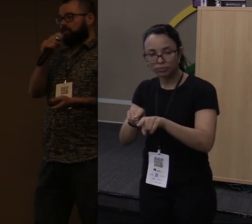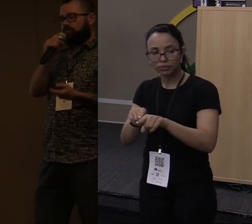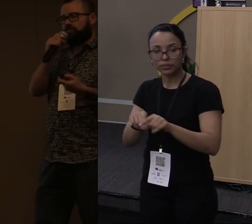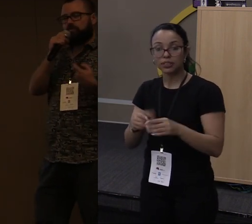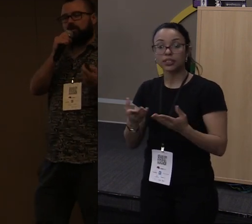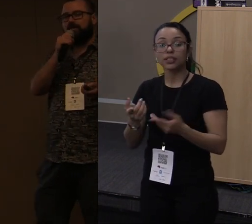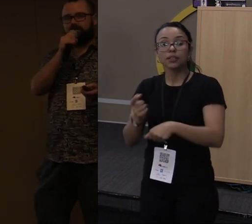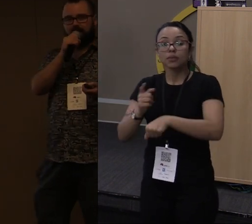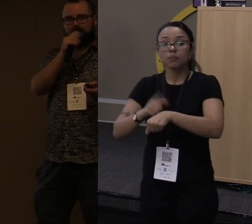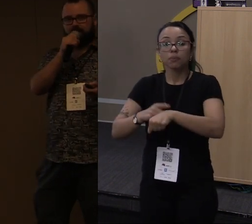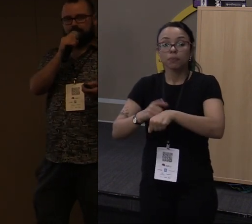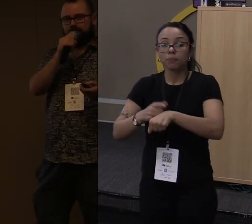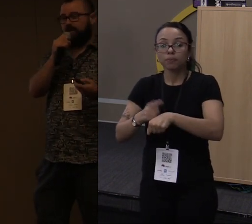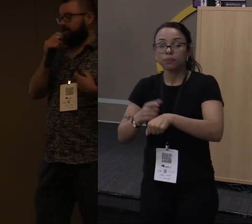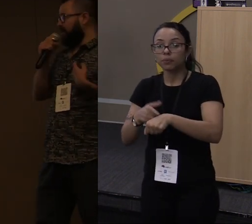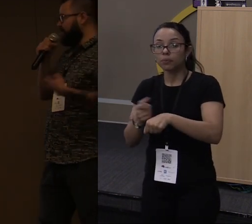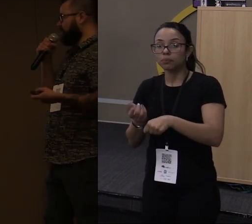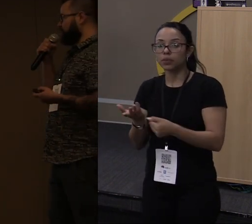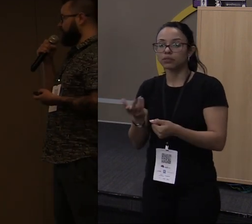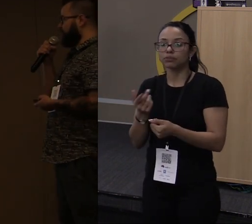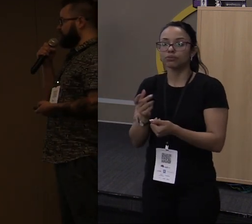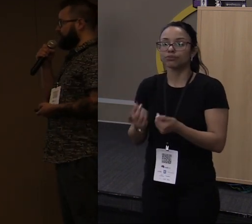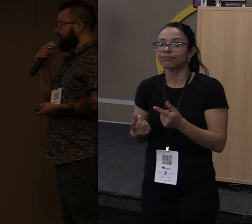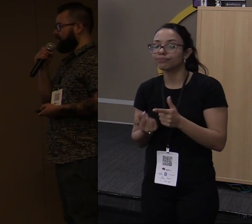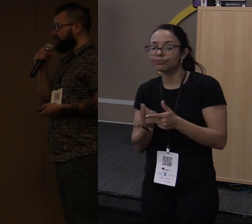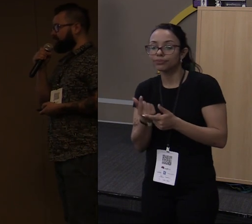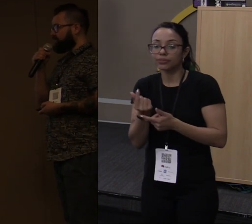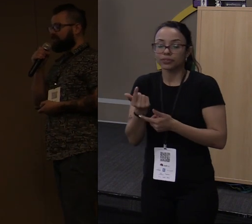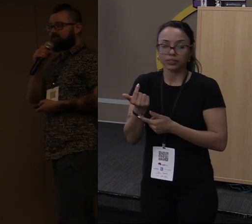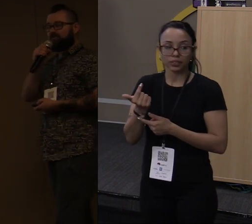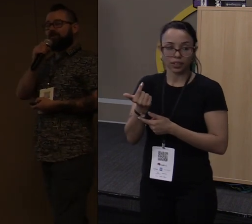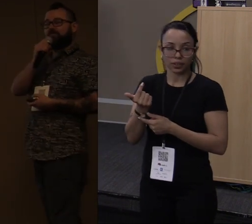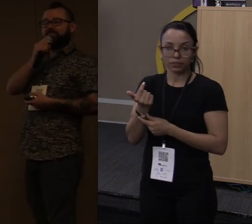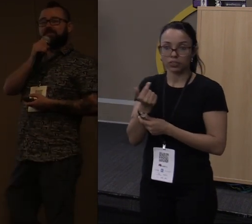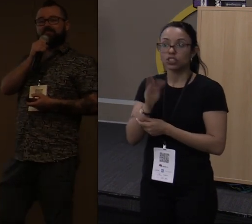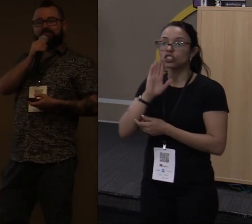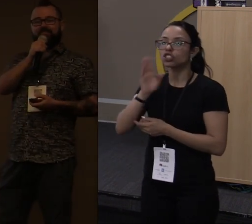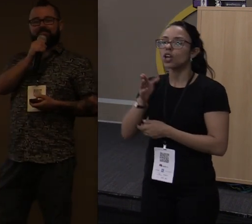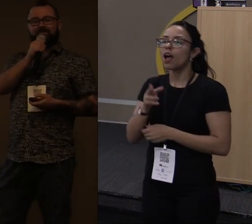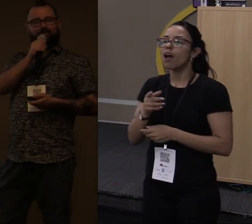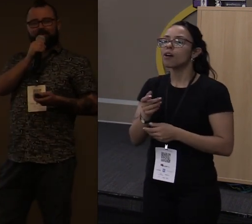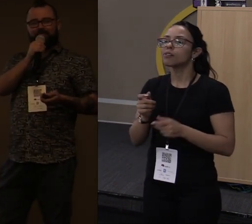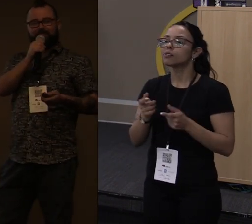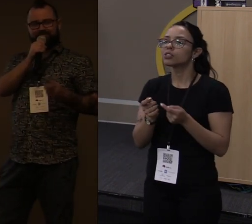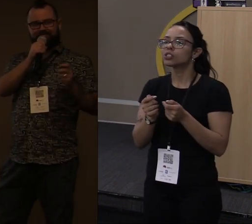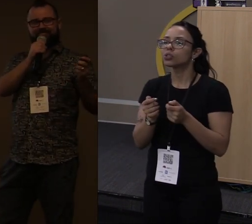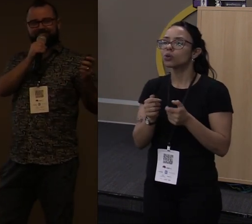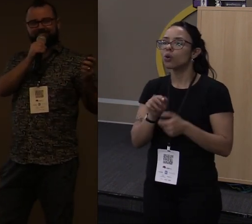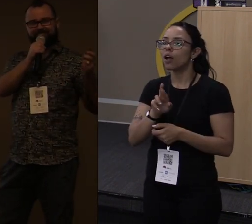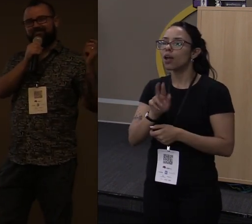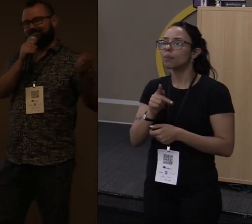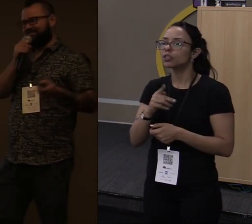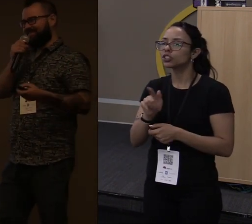teria de custo no meu runtime? E a minha última pergunta é, alguém de vocês já jogou RPG? Qualquer um?